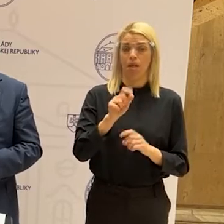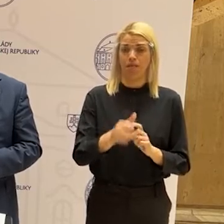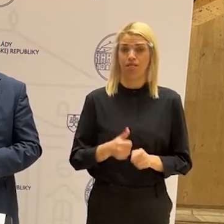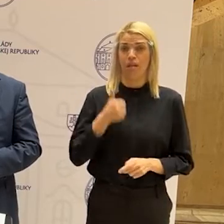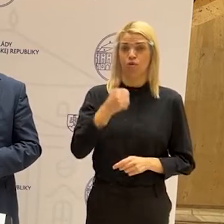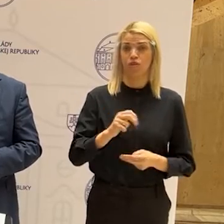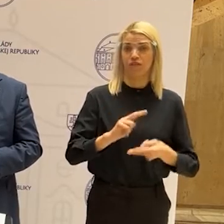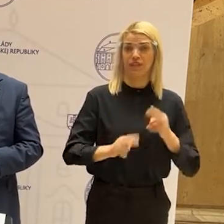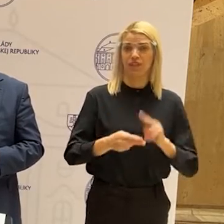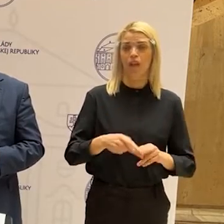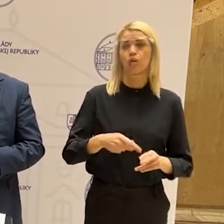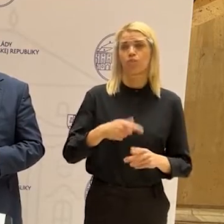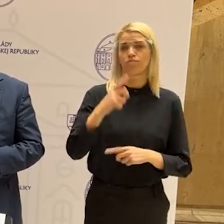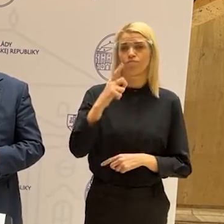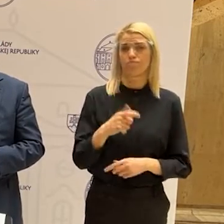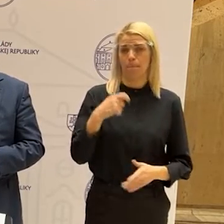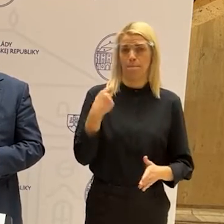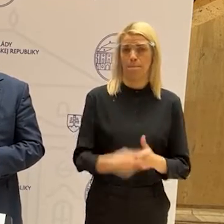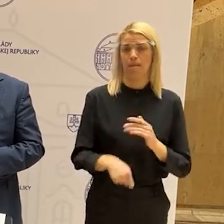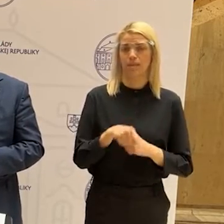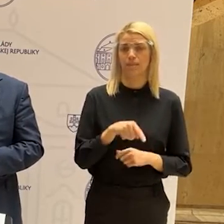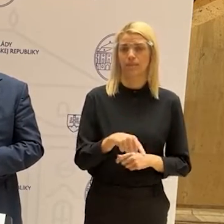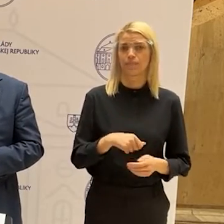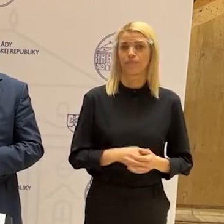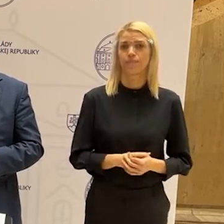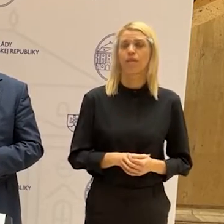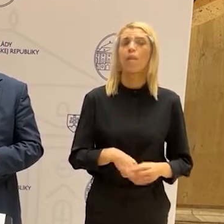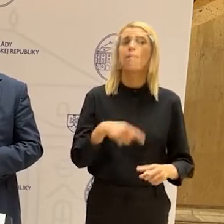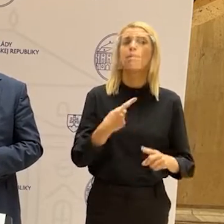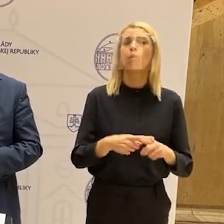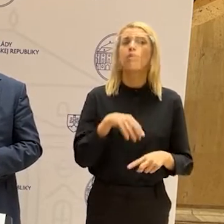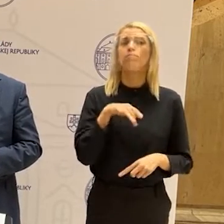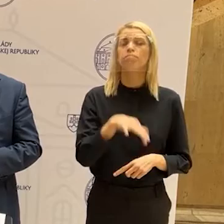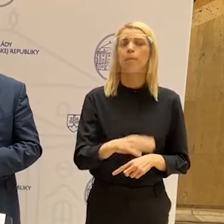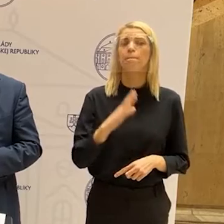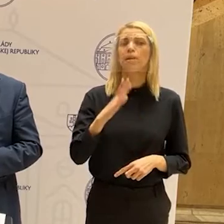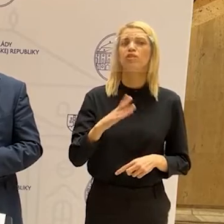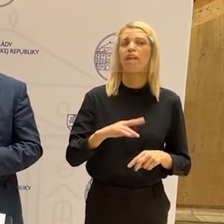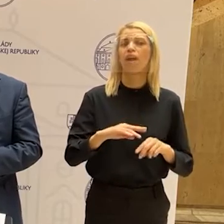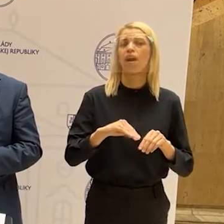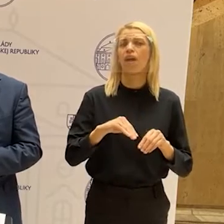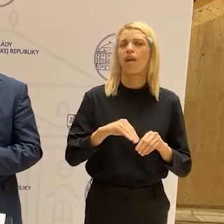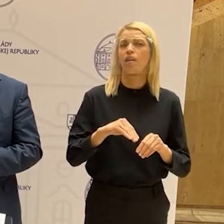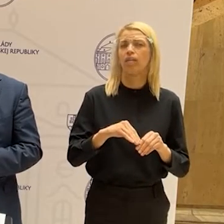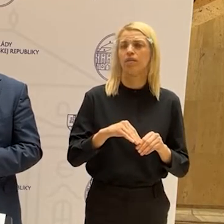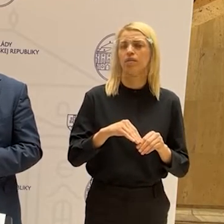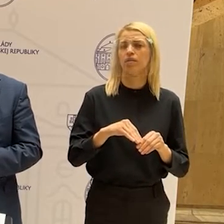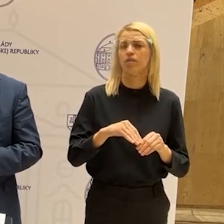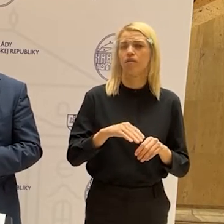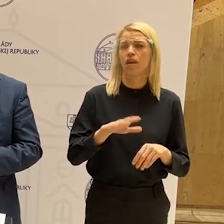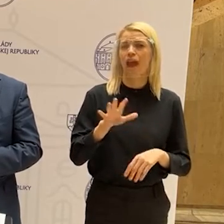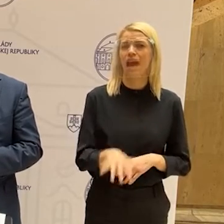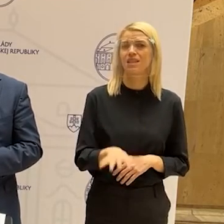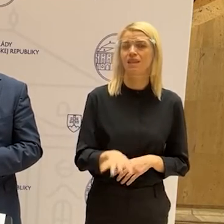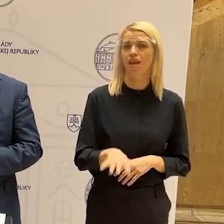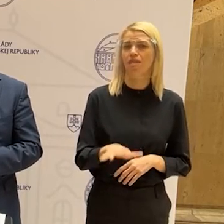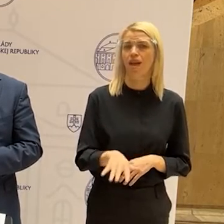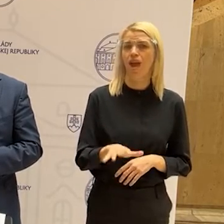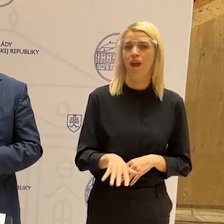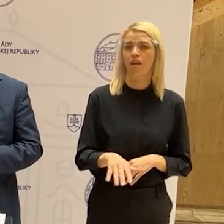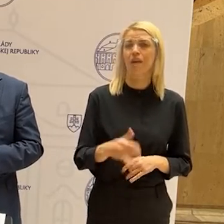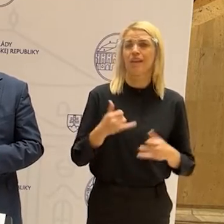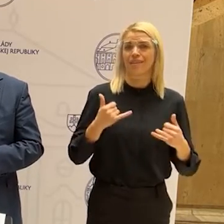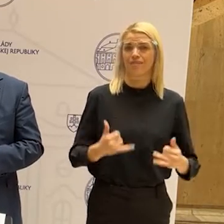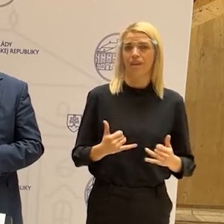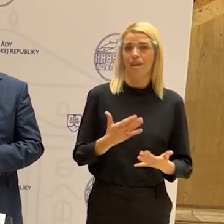stredy. Niečo v rámci Majsosti Európy hádzanej sa spustilo už kvôli tomu, že začínajú zajtra, sa spustilo už